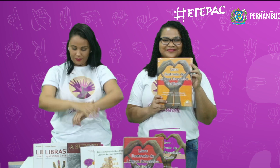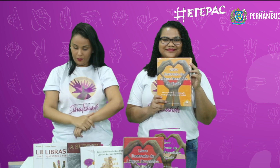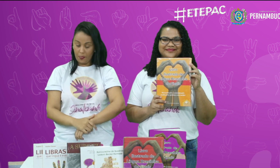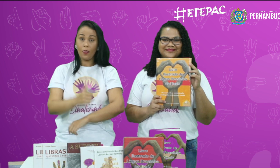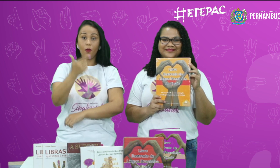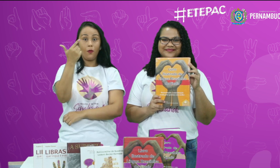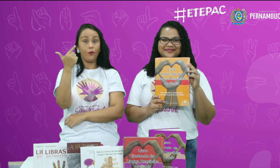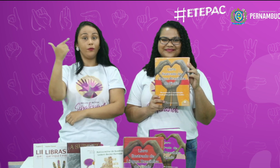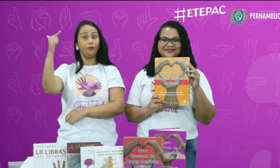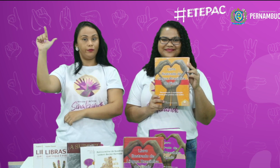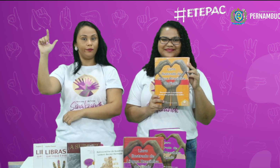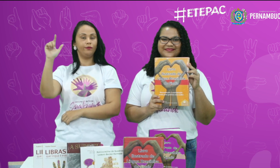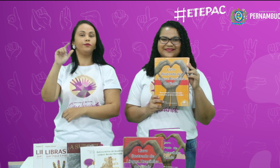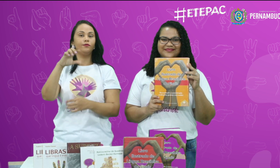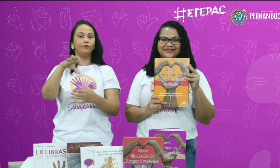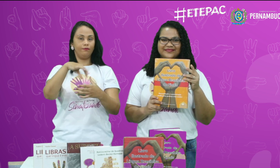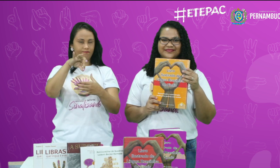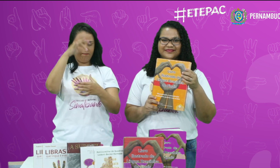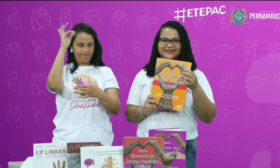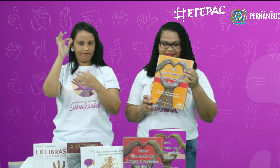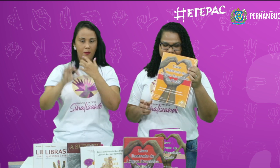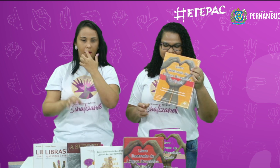Parabéns, vamos ver outro sorteio.